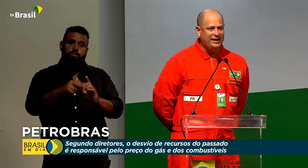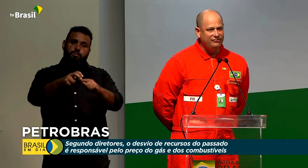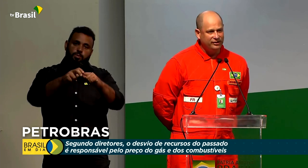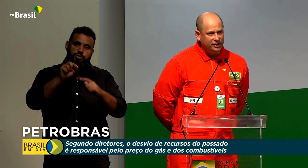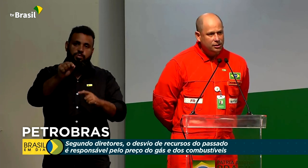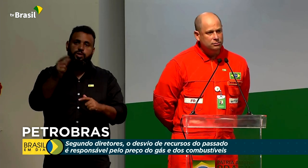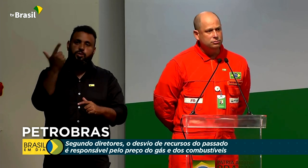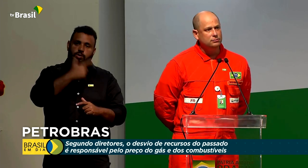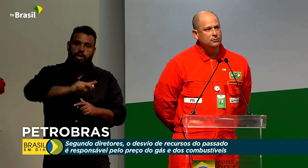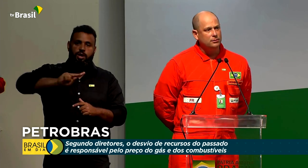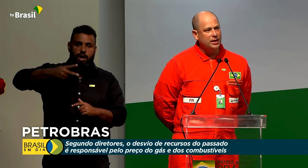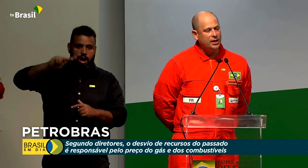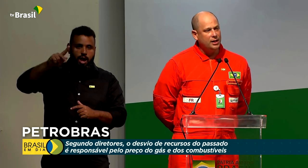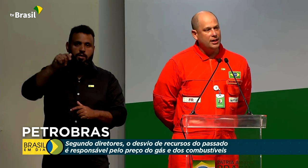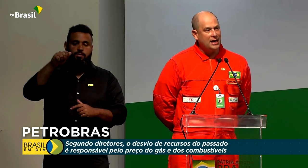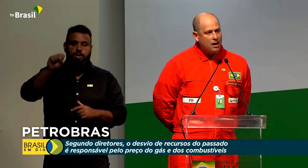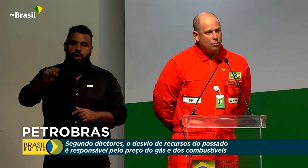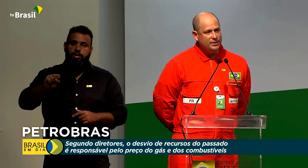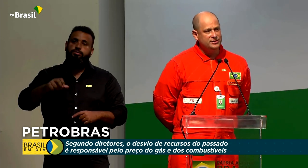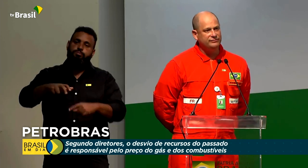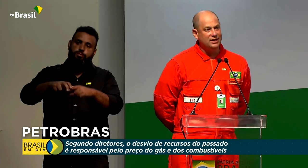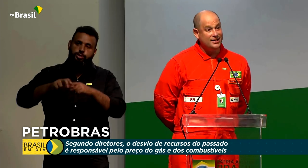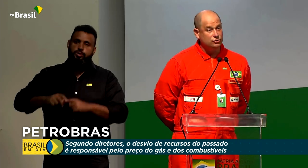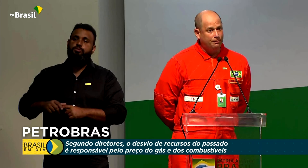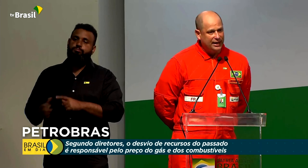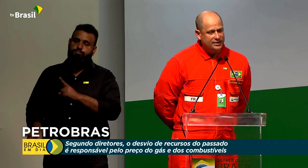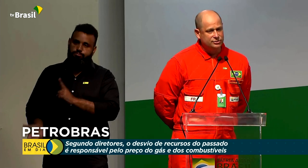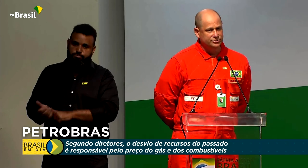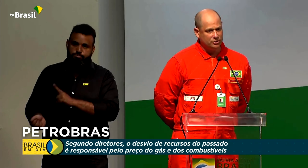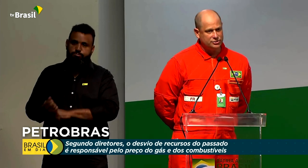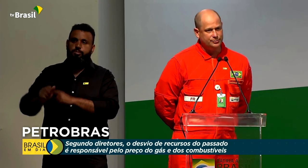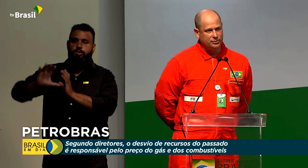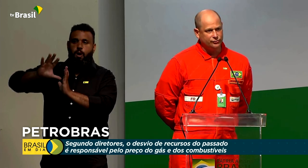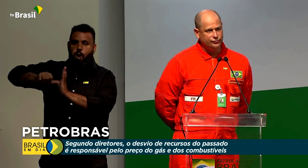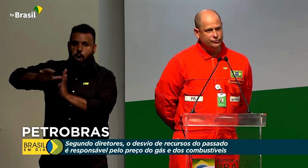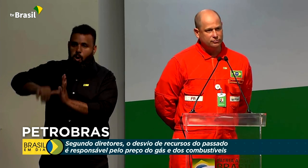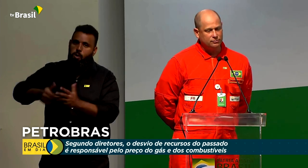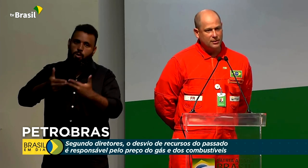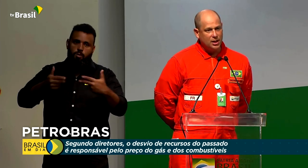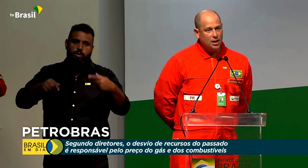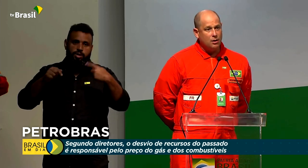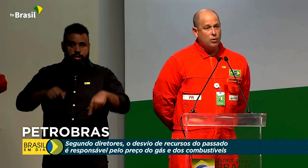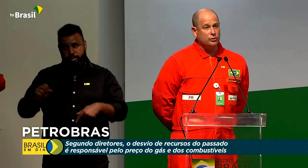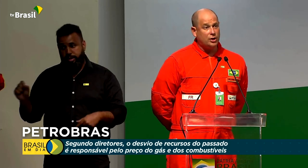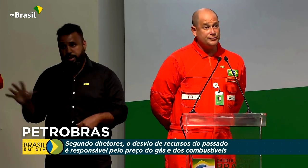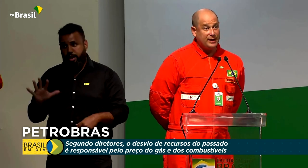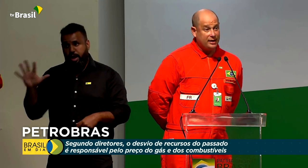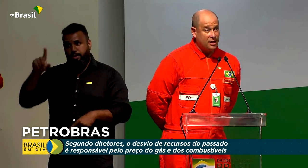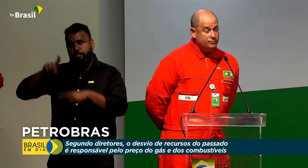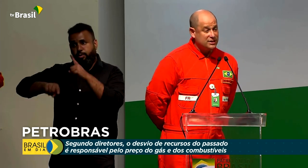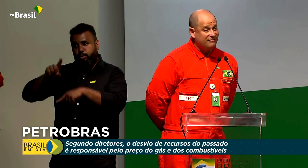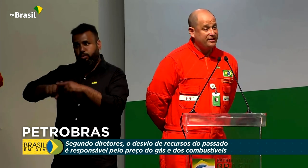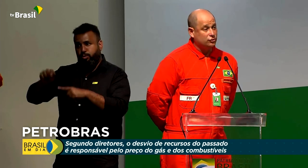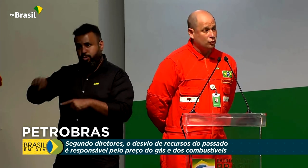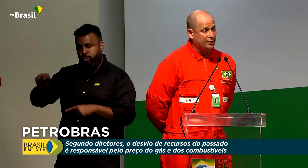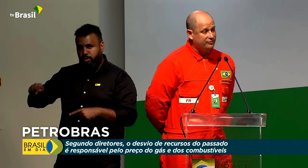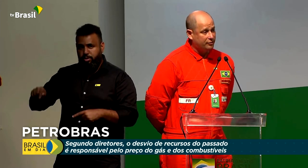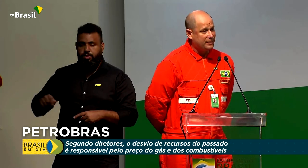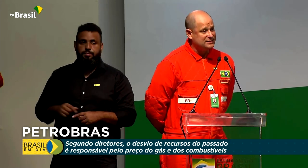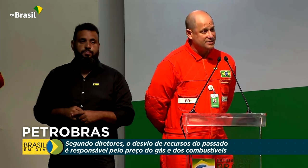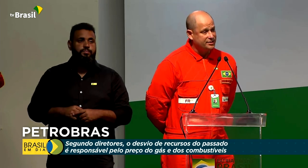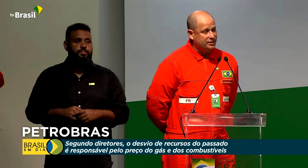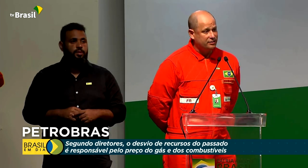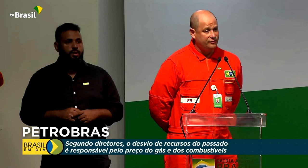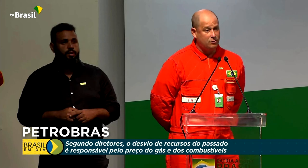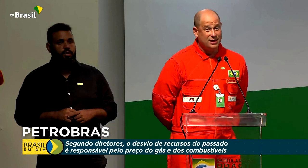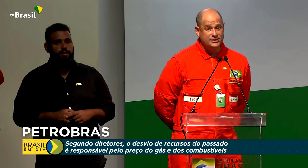interferindo na competitividade e no preço dos nossos produtos. Quando nós pegamos a aventura que foi